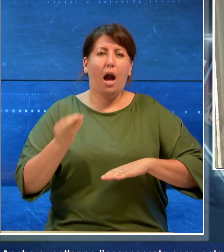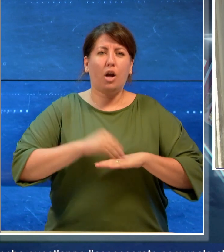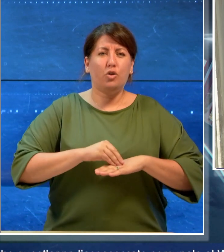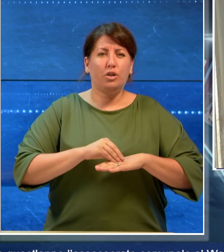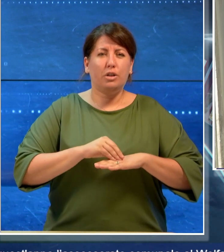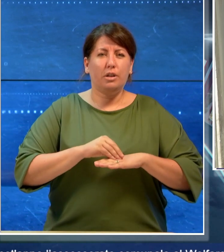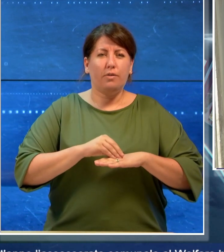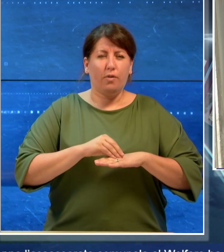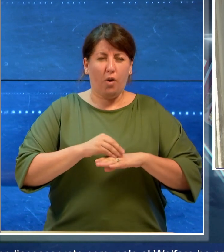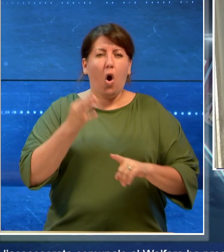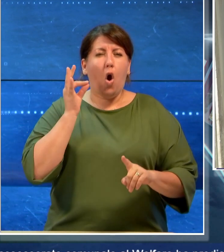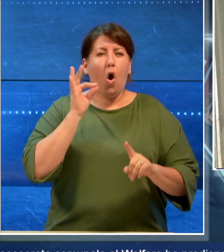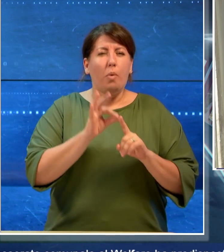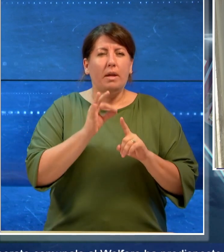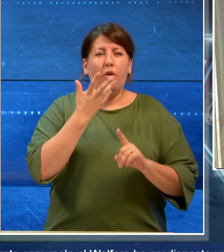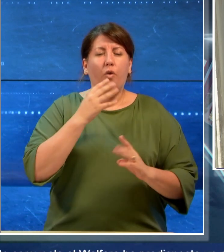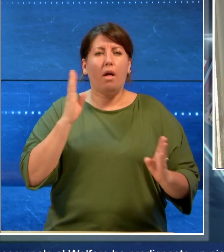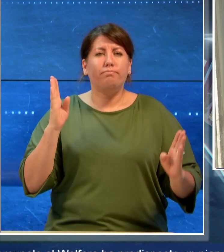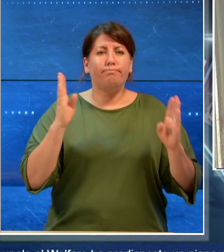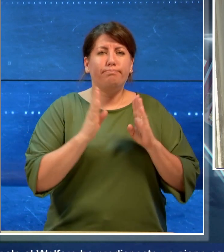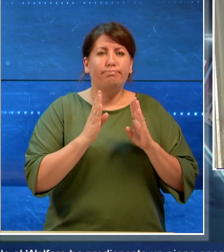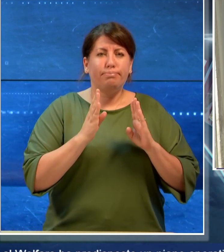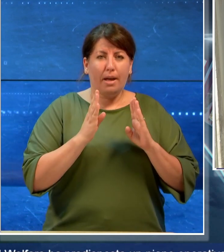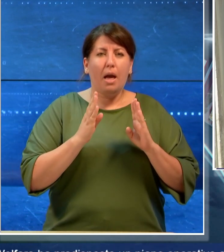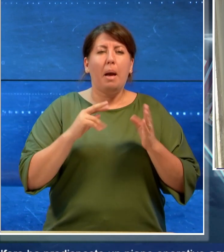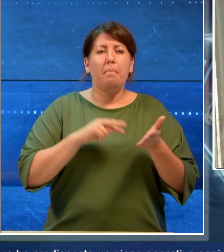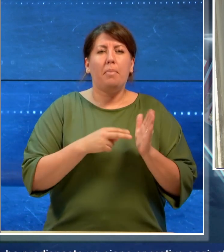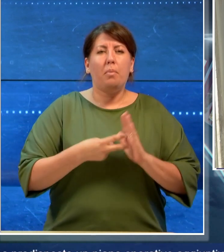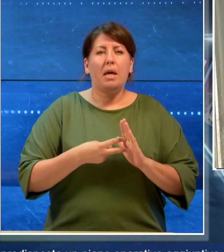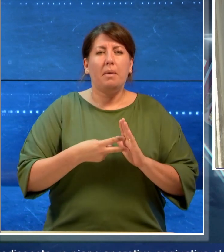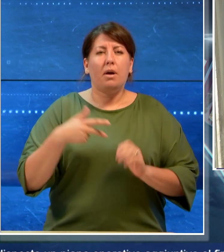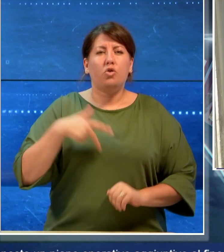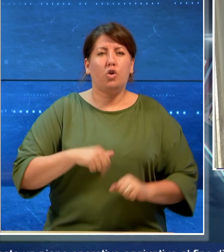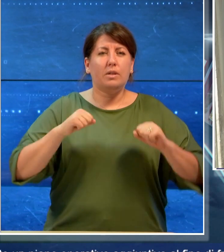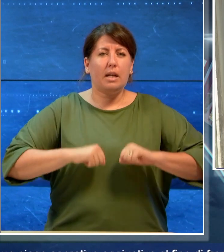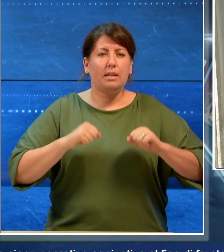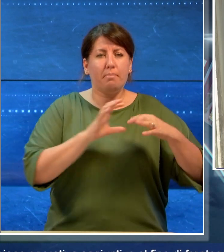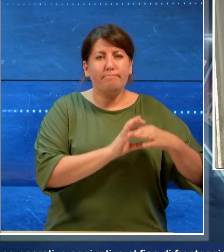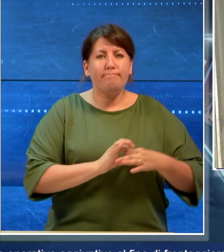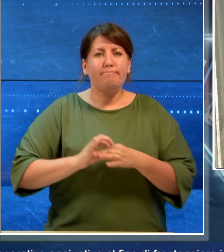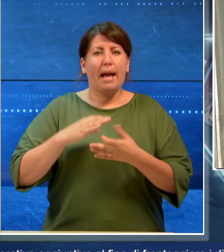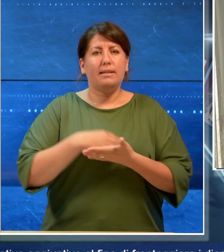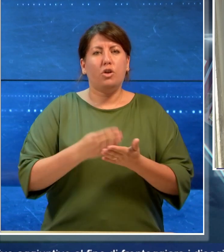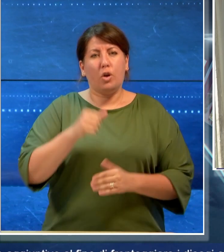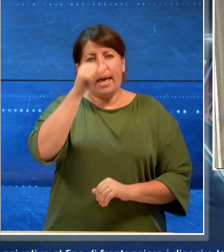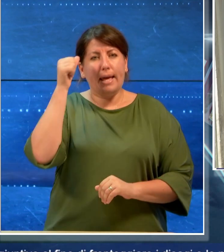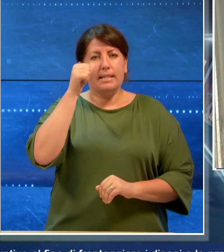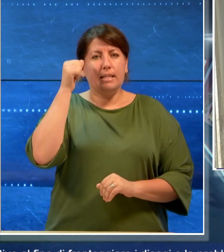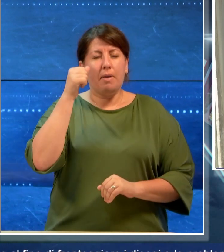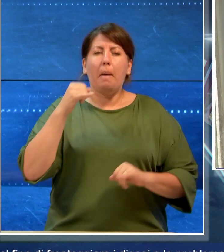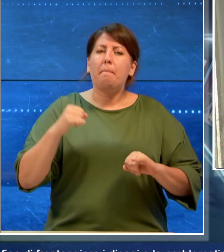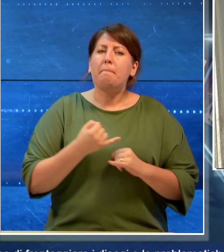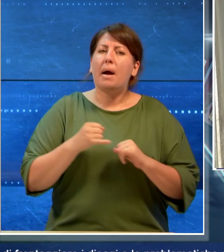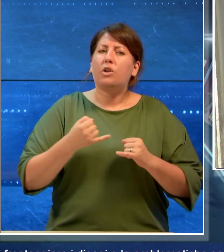frine di fronteggiare i disagi e le problematiche sociosanitarie legate alla stagione estiva con particolare